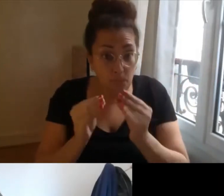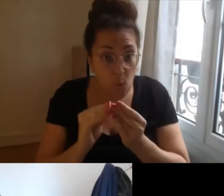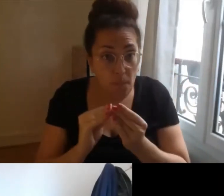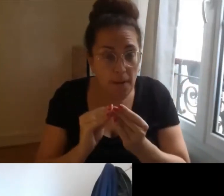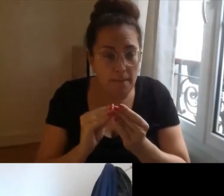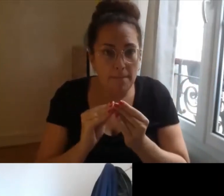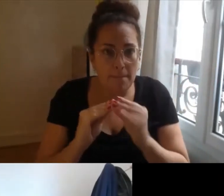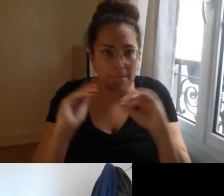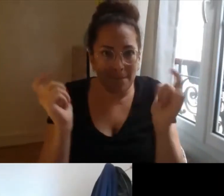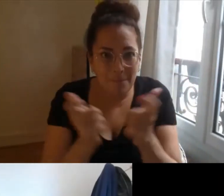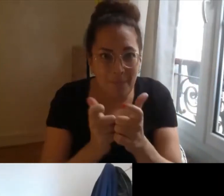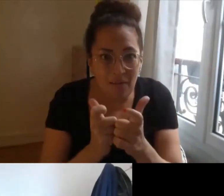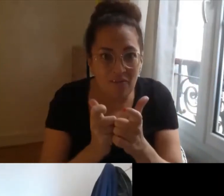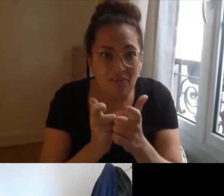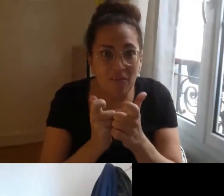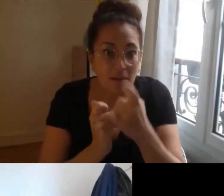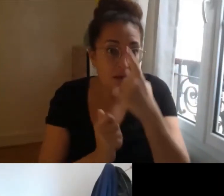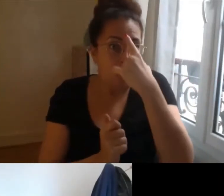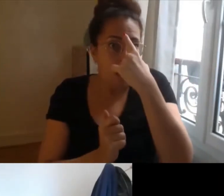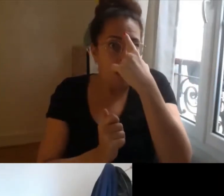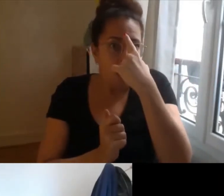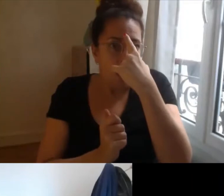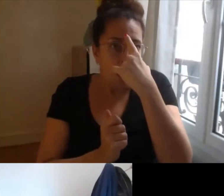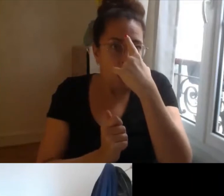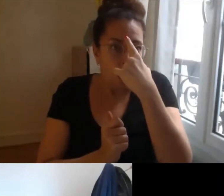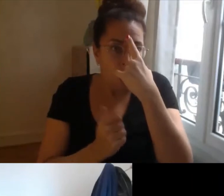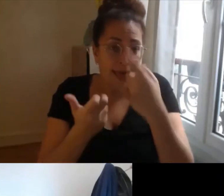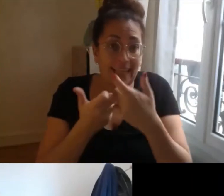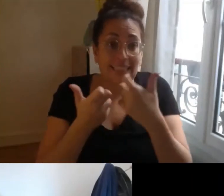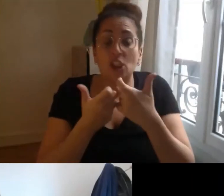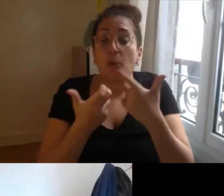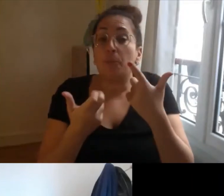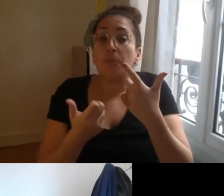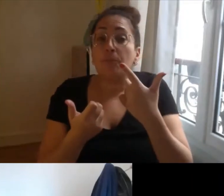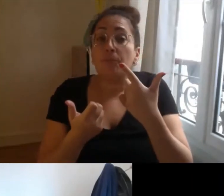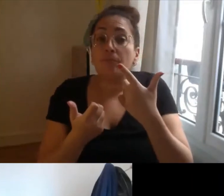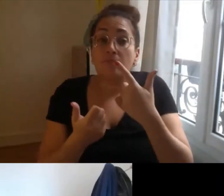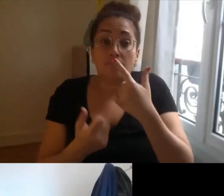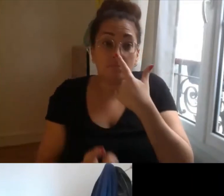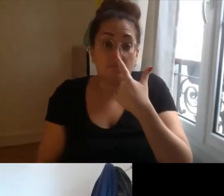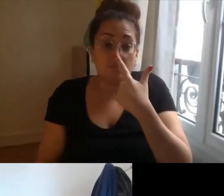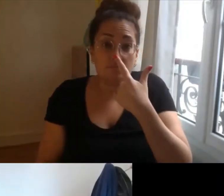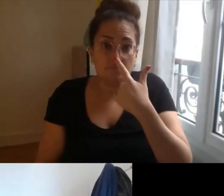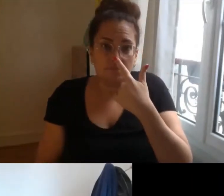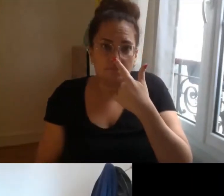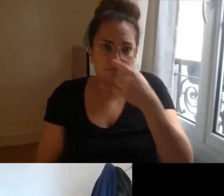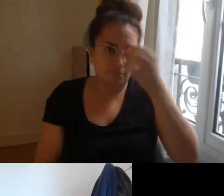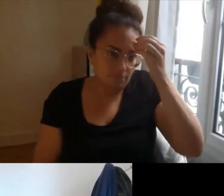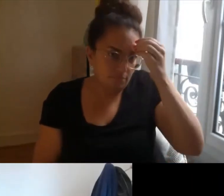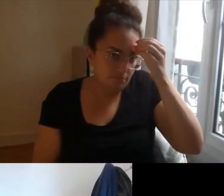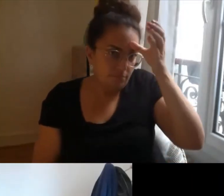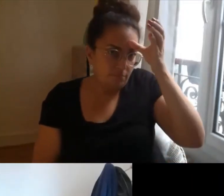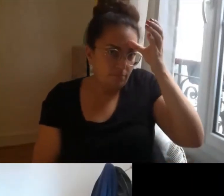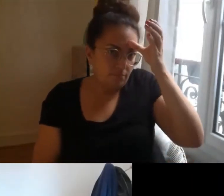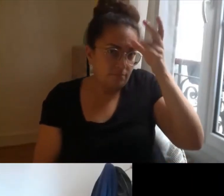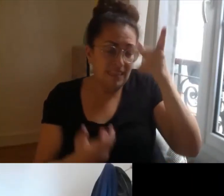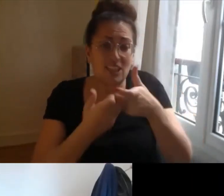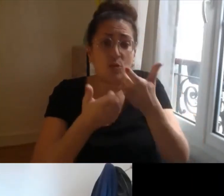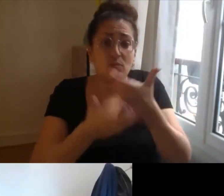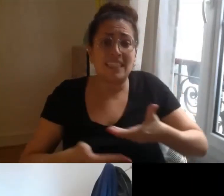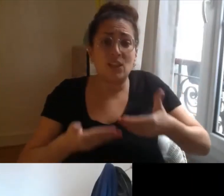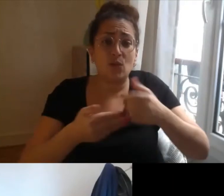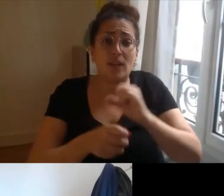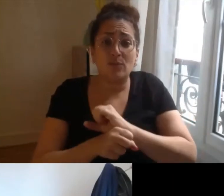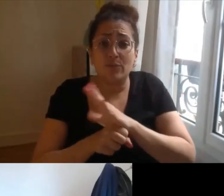conçu mais je pense que le besoin de connaissance devient d'autant plus criant dans le contexte de crise sanitaire et